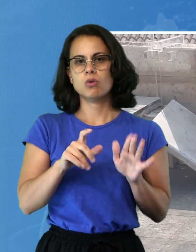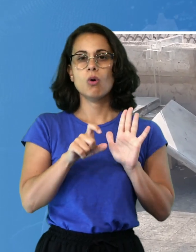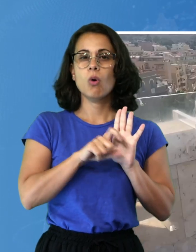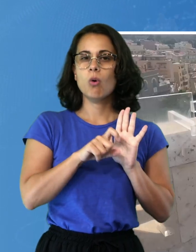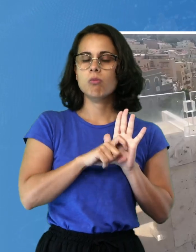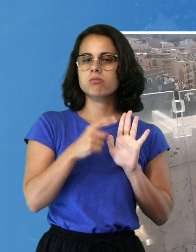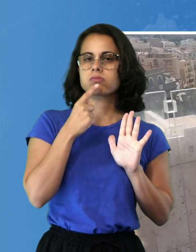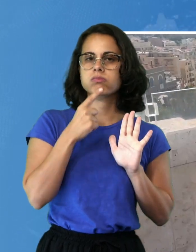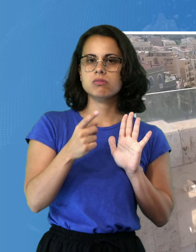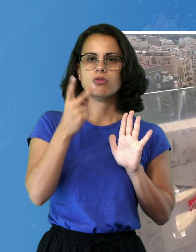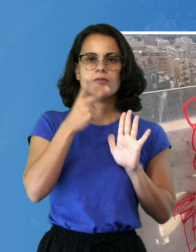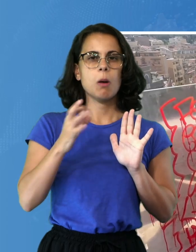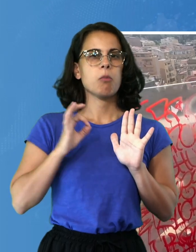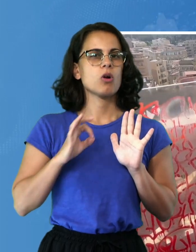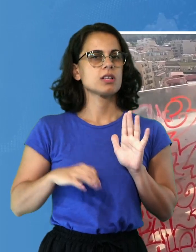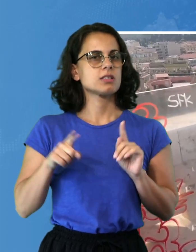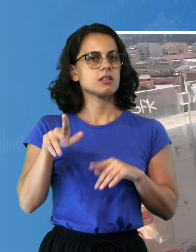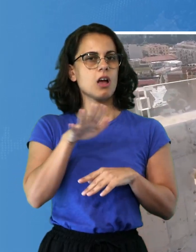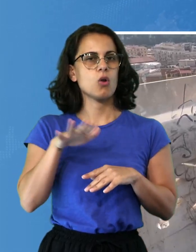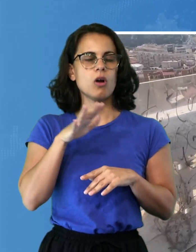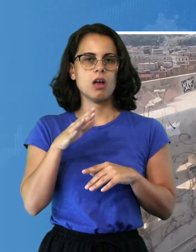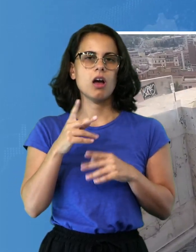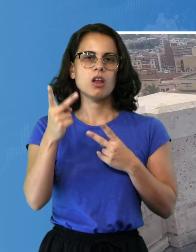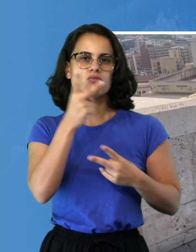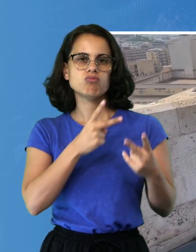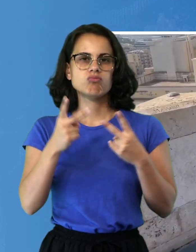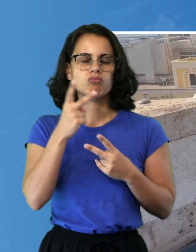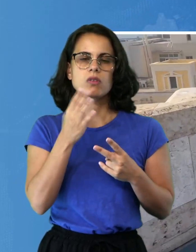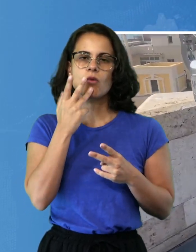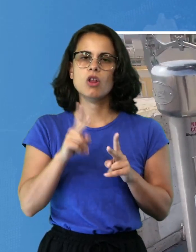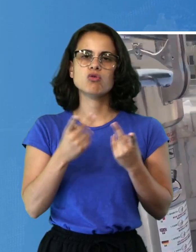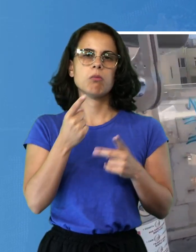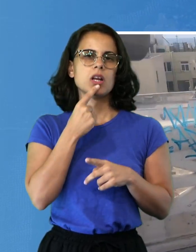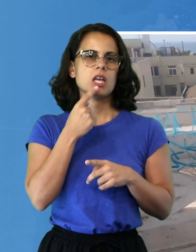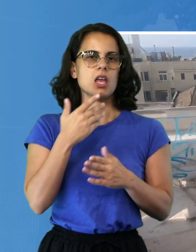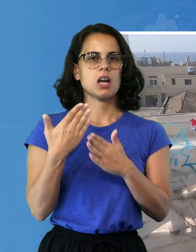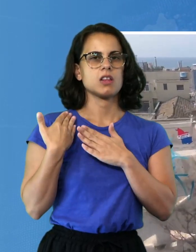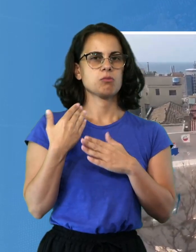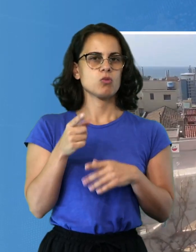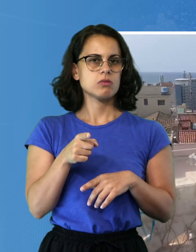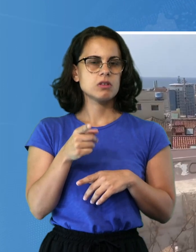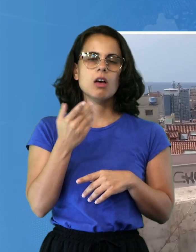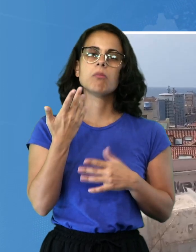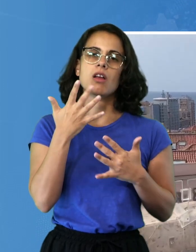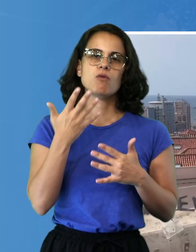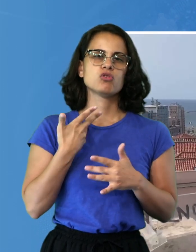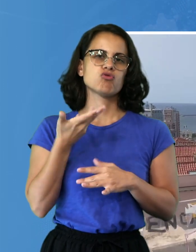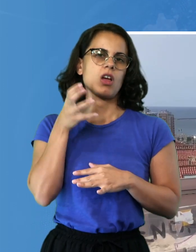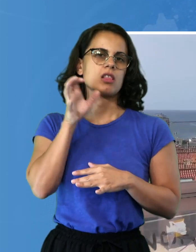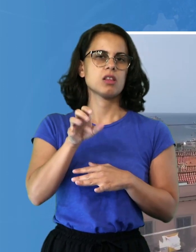che la polizia locale è già al lavoro per risalire all'identità dei colpevoli e potrebbe scattare presto la denuncia contro i gnoti, non